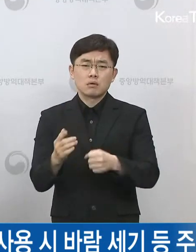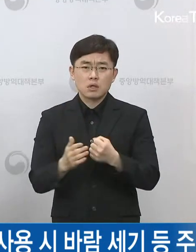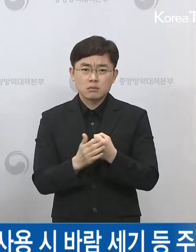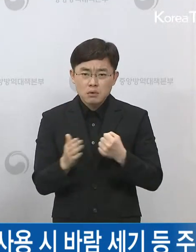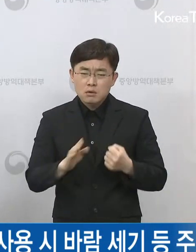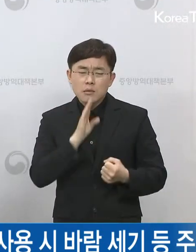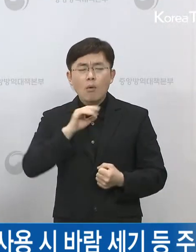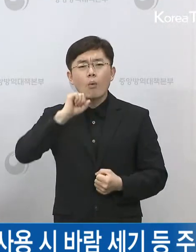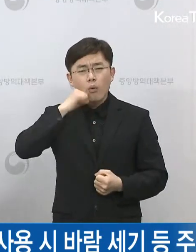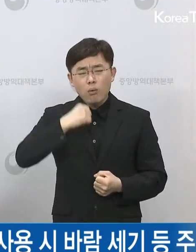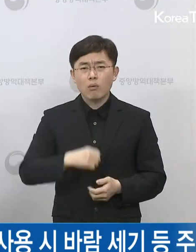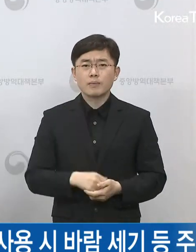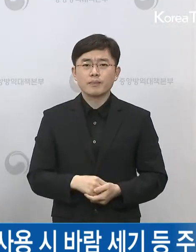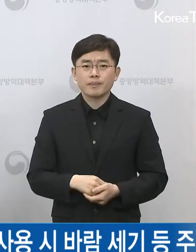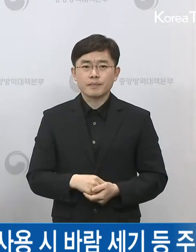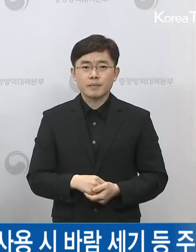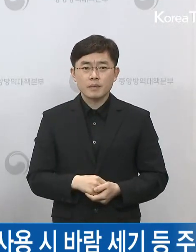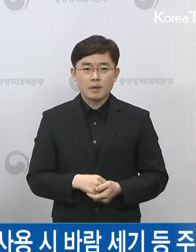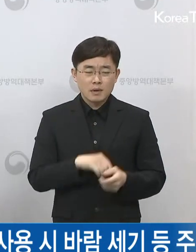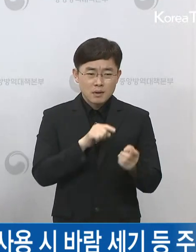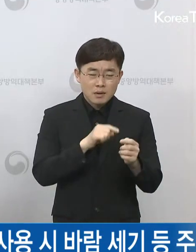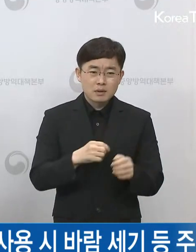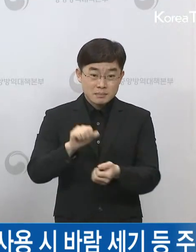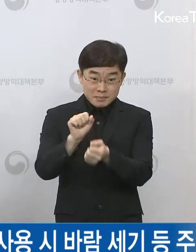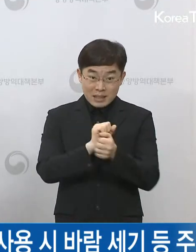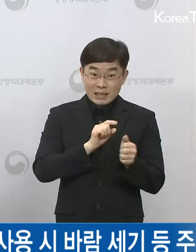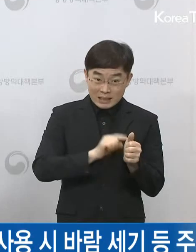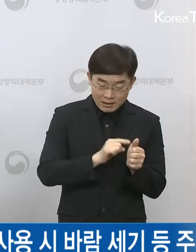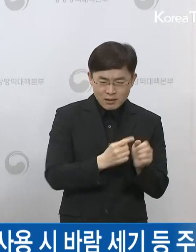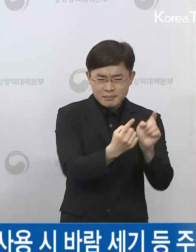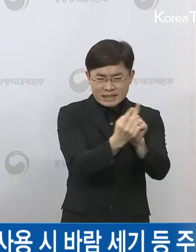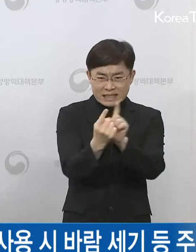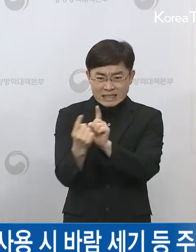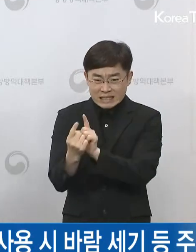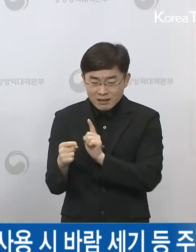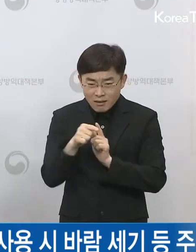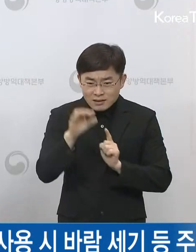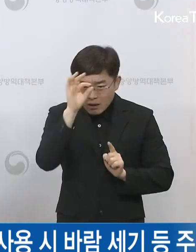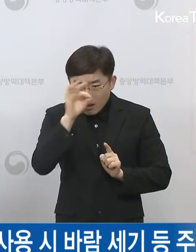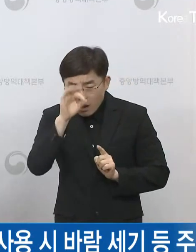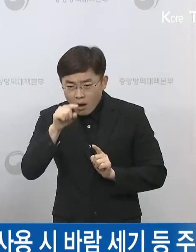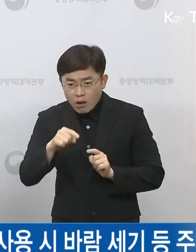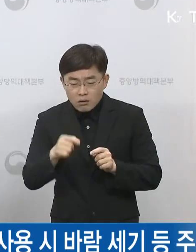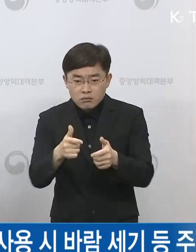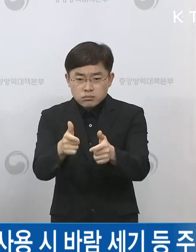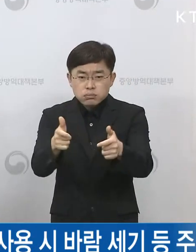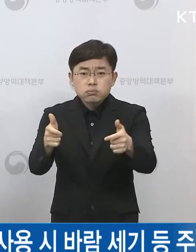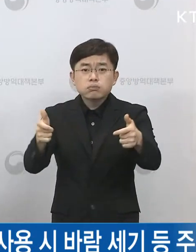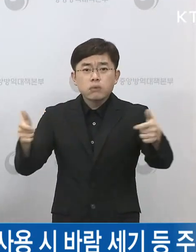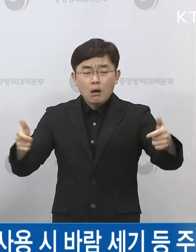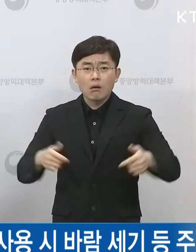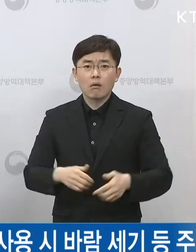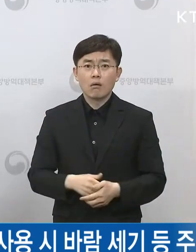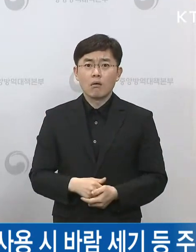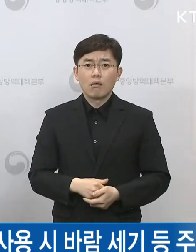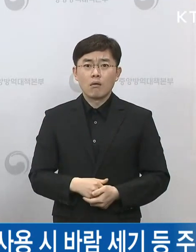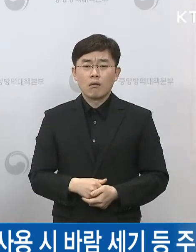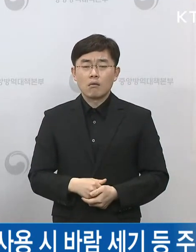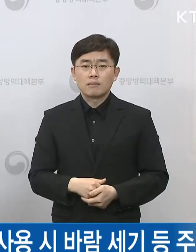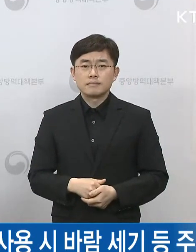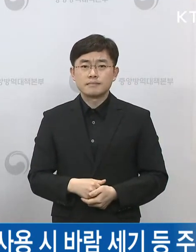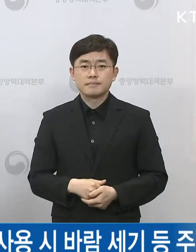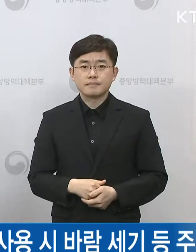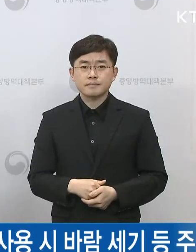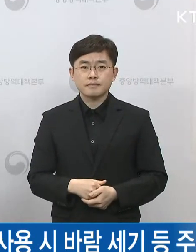기하급수적으로 접촉자나 노출 장소가 늘어나고 있는 그런 상황입니다. 최대한 접촉자 추적